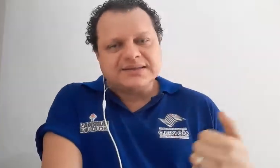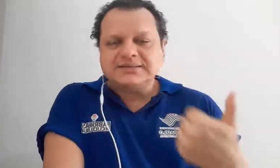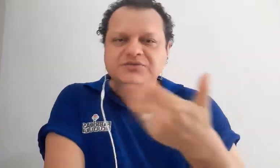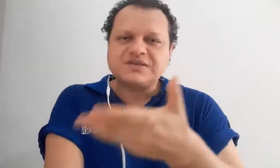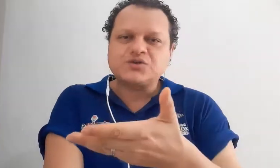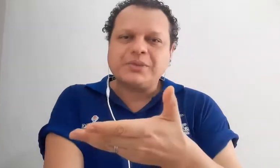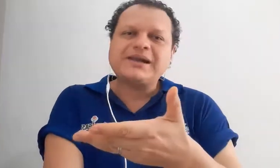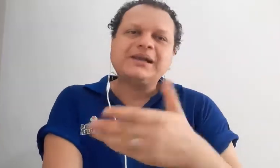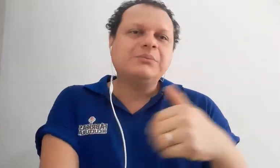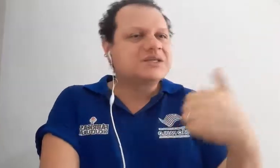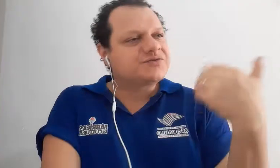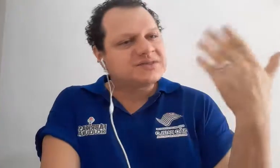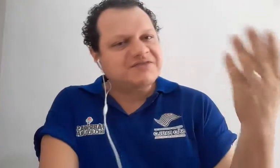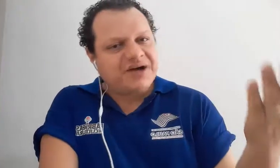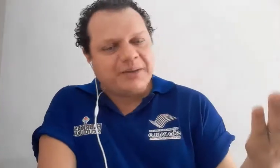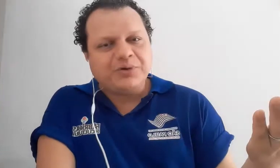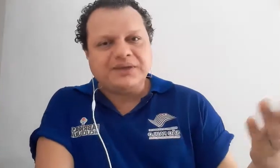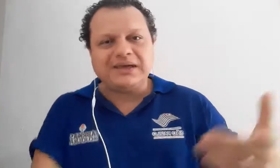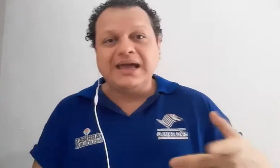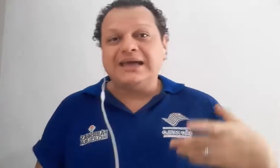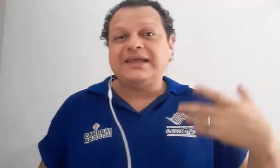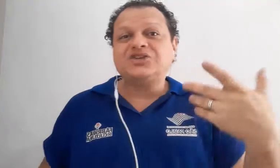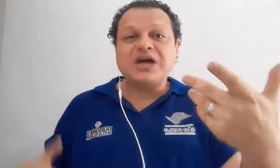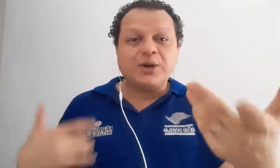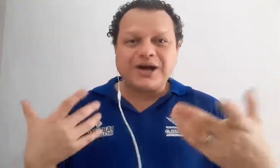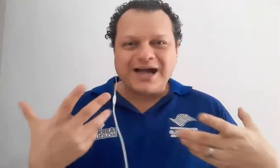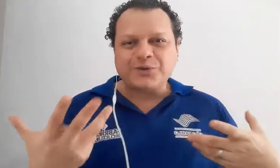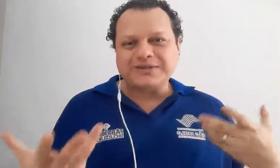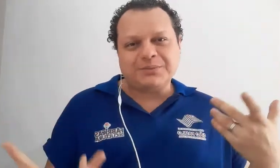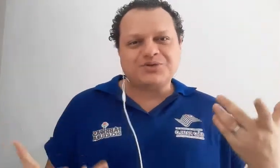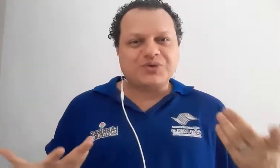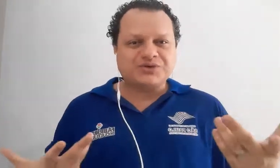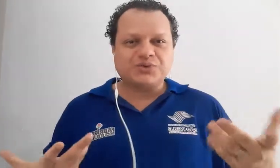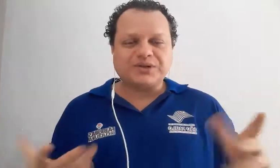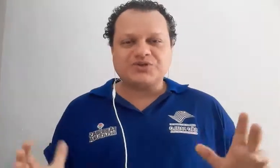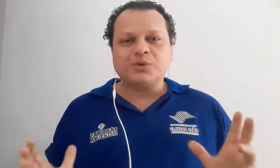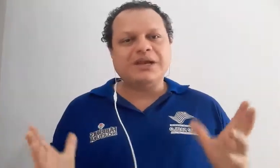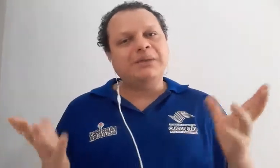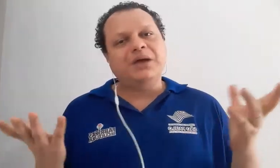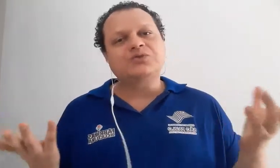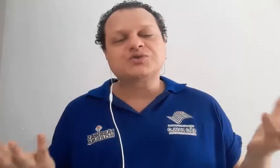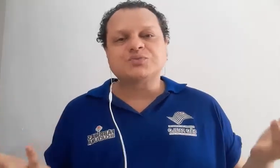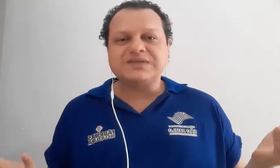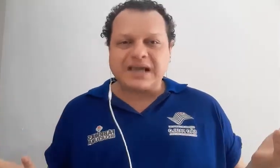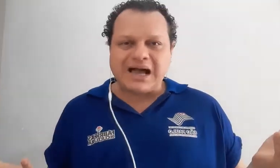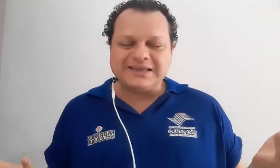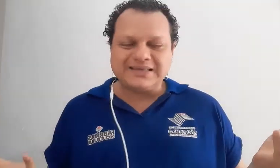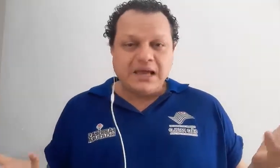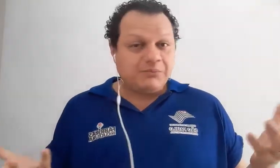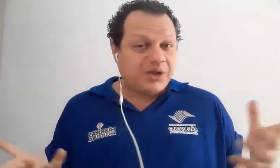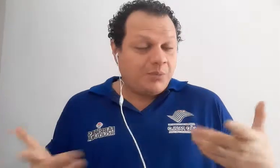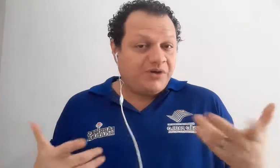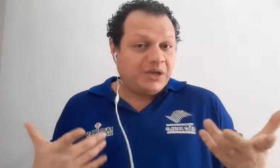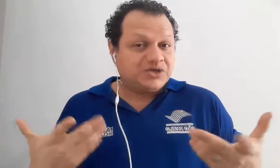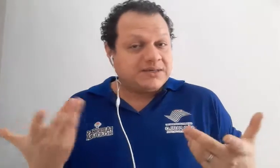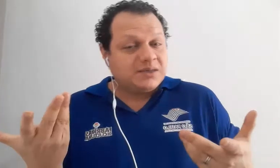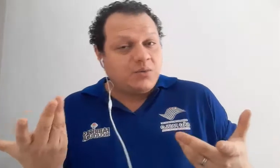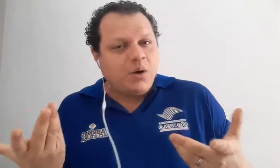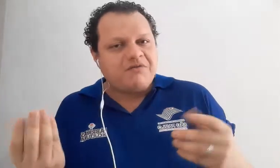sim, se você souber Libras, você vai poder, né, dialogar com essa pessoa surda sobre elementos musicais, porque obviamente eles não ouvem,